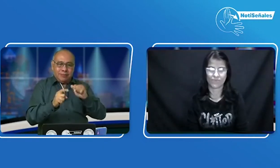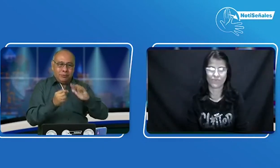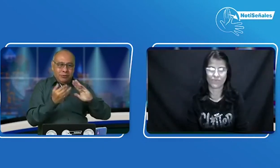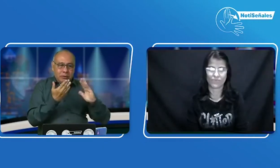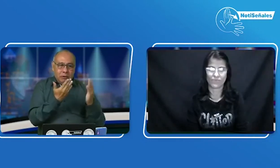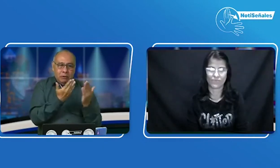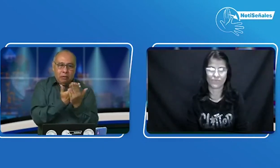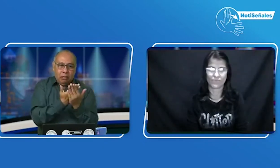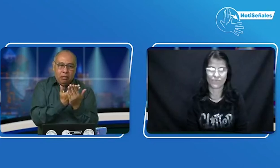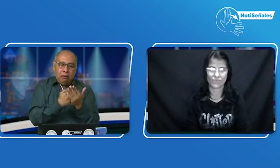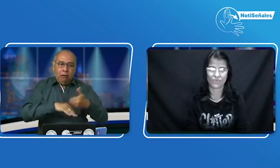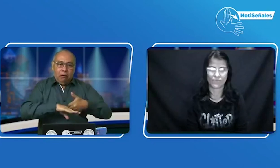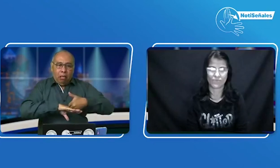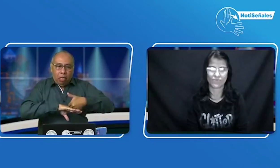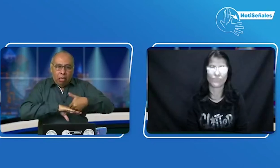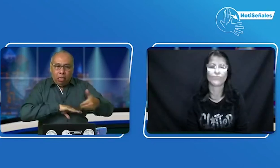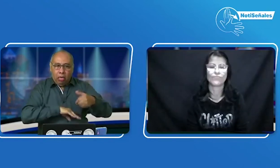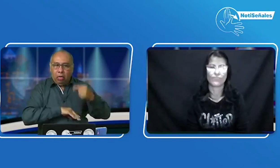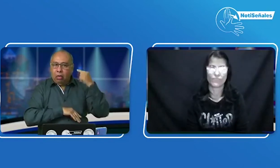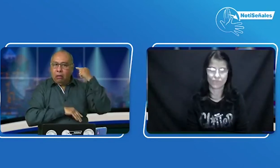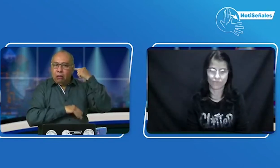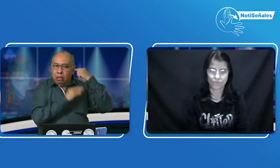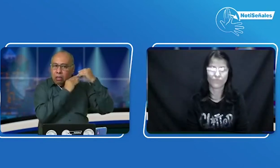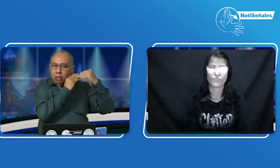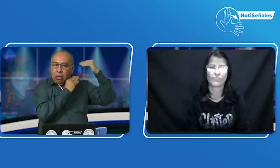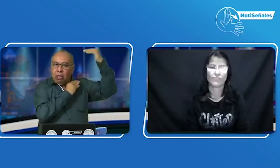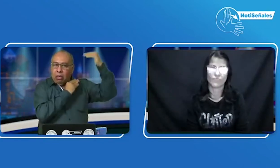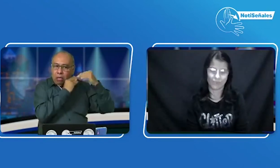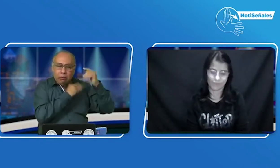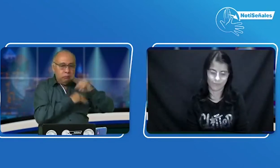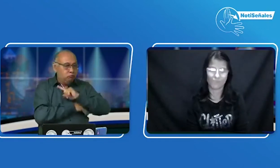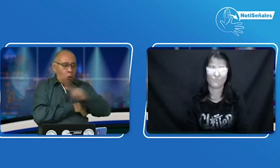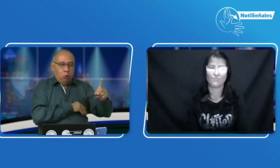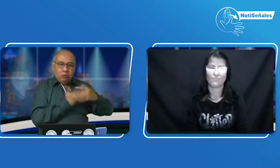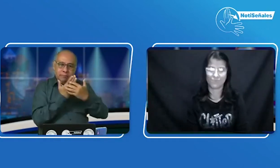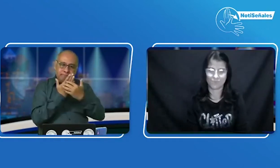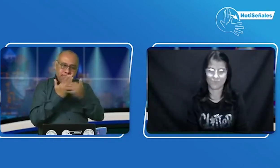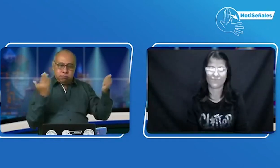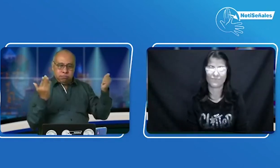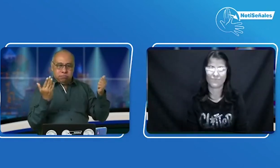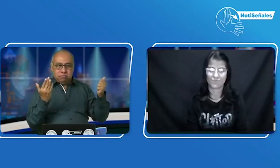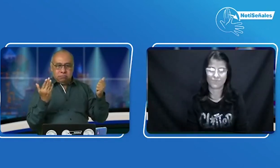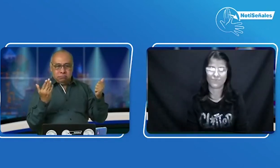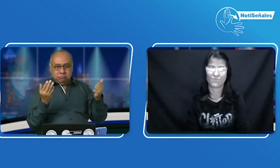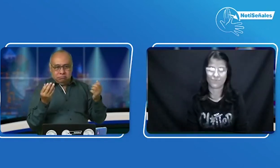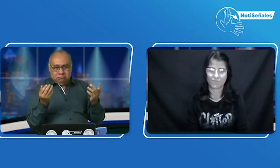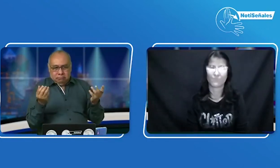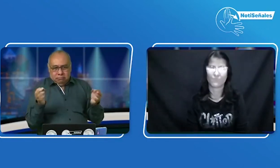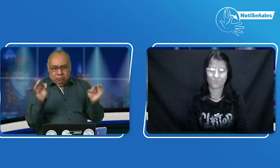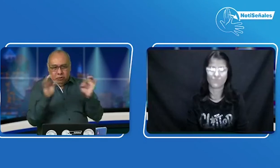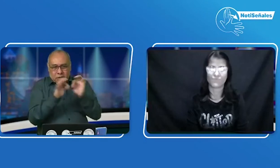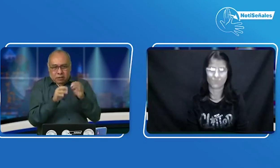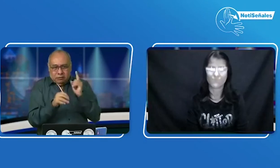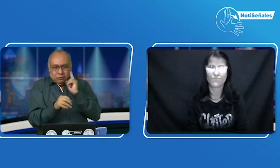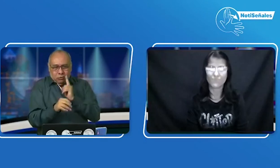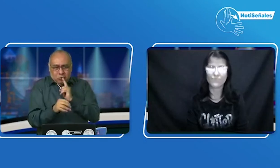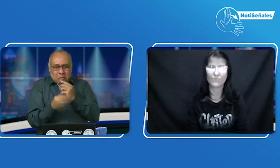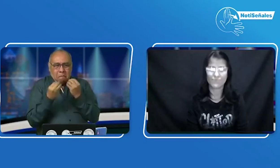la solución o qué se tiene que hacer? El problema es que está saliendo ese decreto y a su vez tiene un anexo